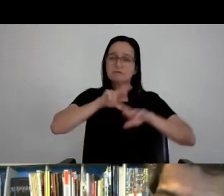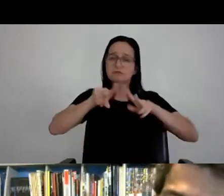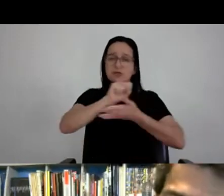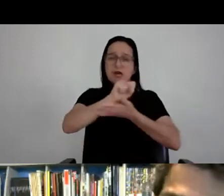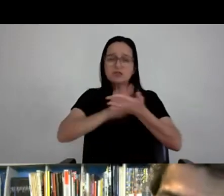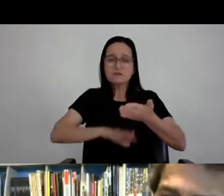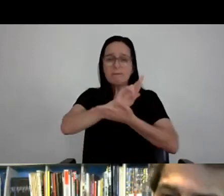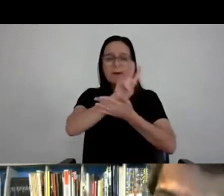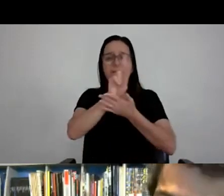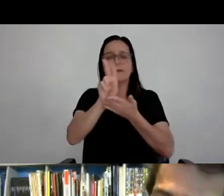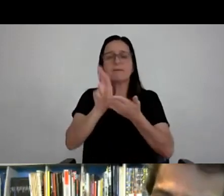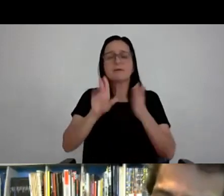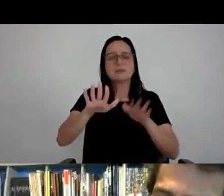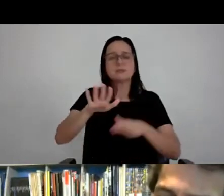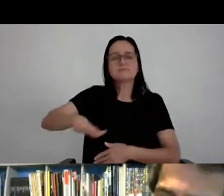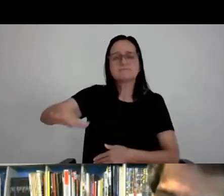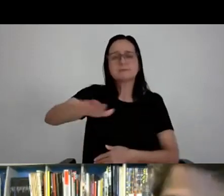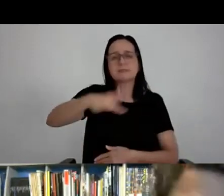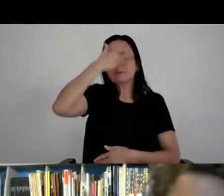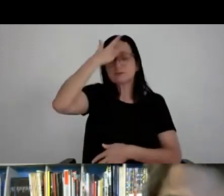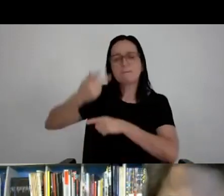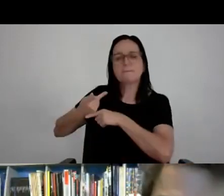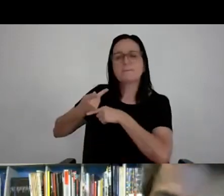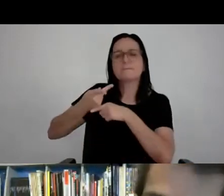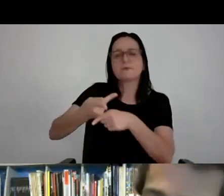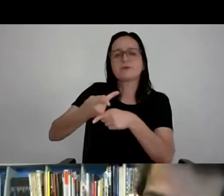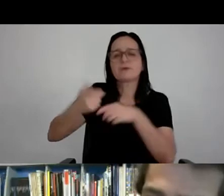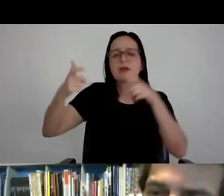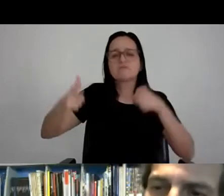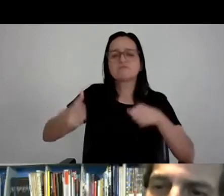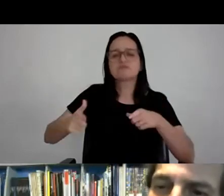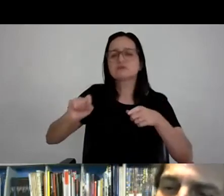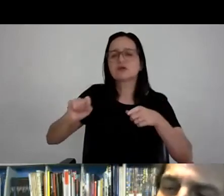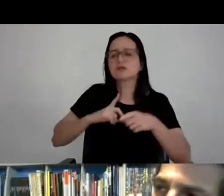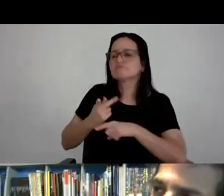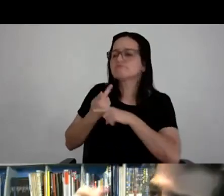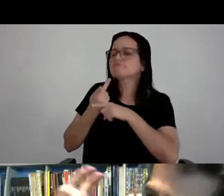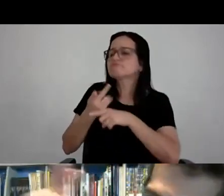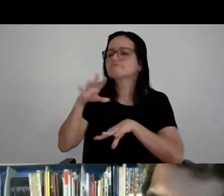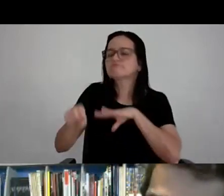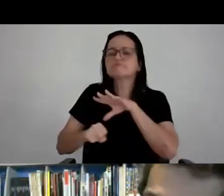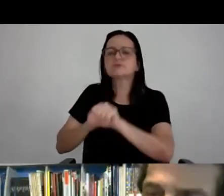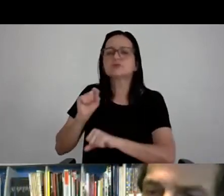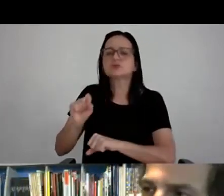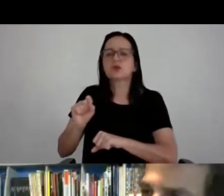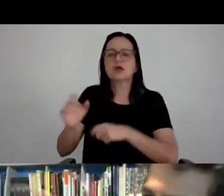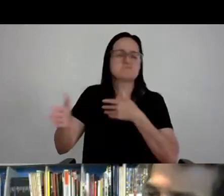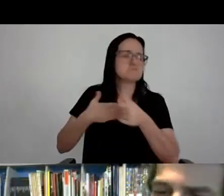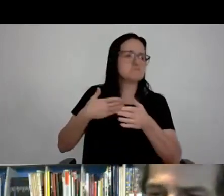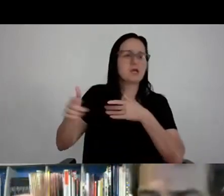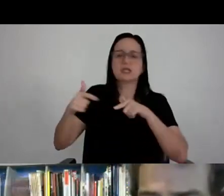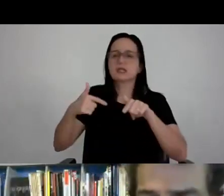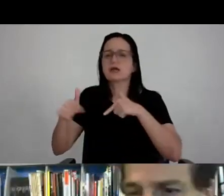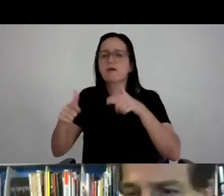mas toda a equipe que acaba procurando o escritório vem aqui um pouco atrás disso, sabe? Vem atrás de um pouco que eu quero trabalhar com um